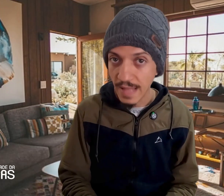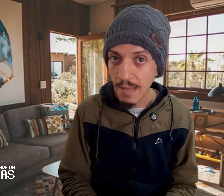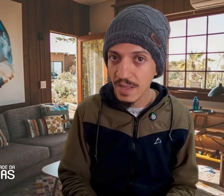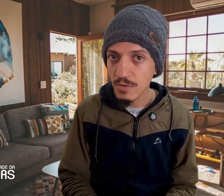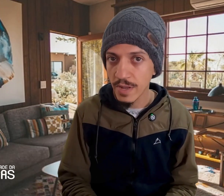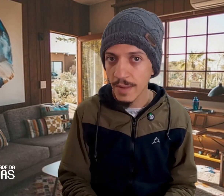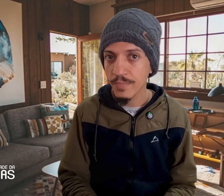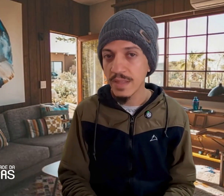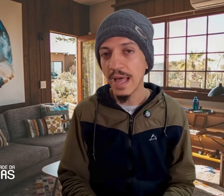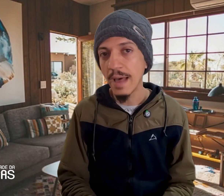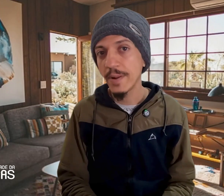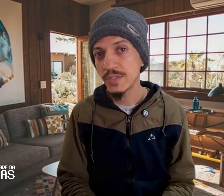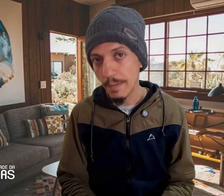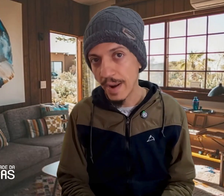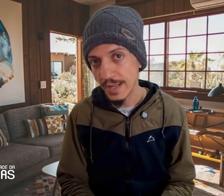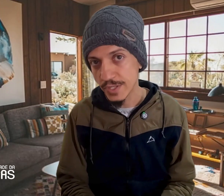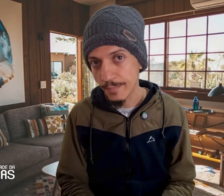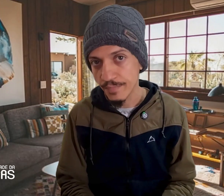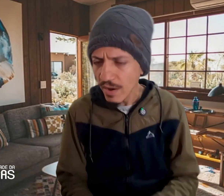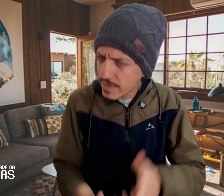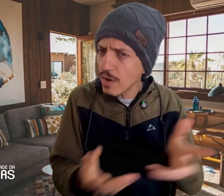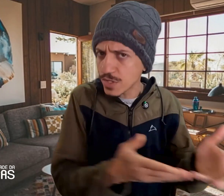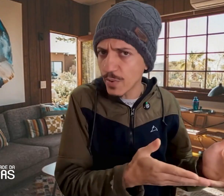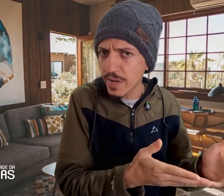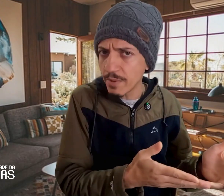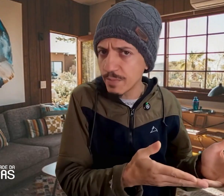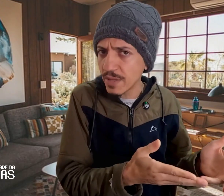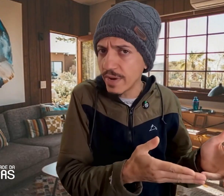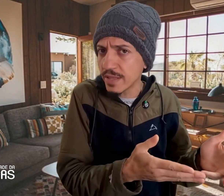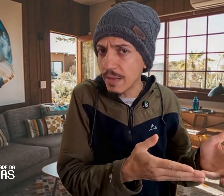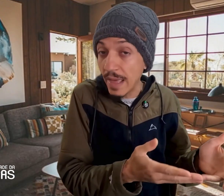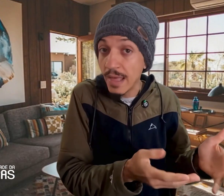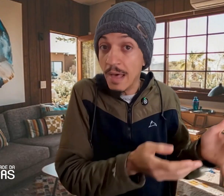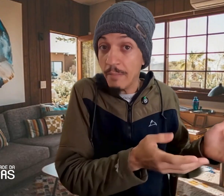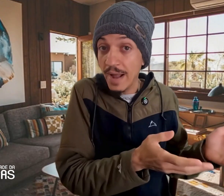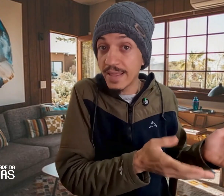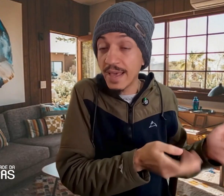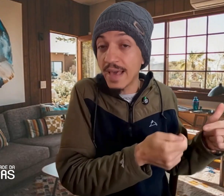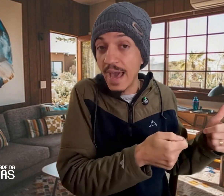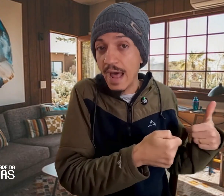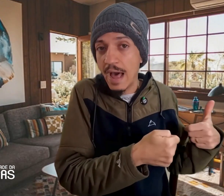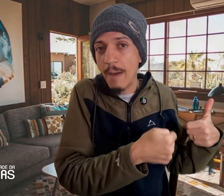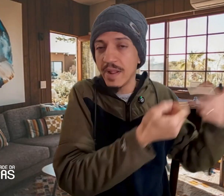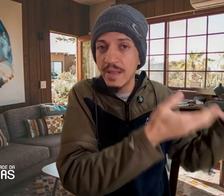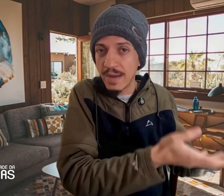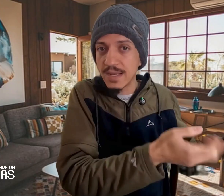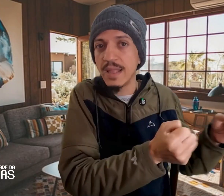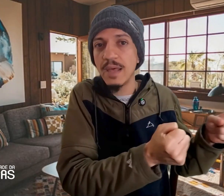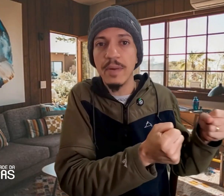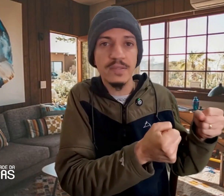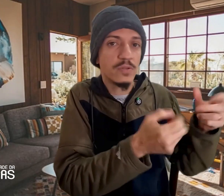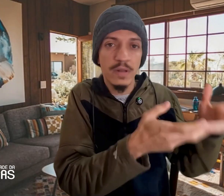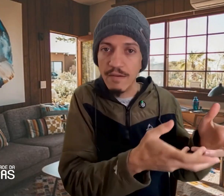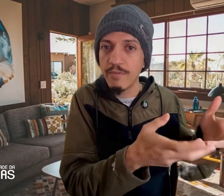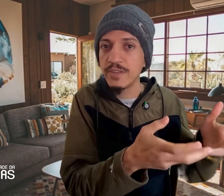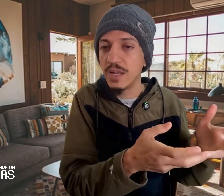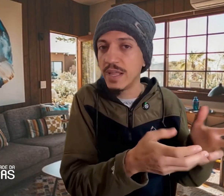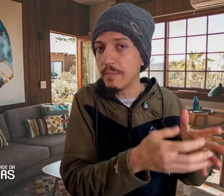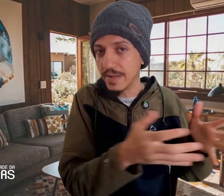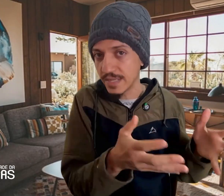mentoria, intérprete, na prática. Eu tenho outros problemas de mentoria também, para quem quer aprender mais a Libras, se tornar afluente em Libras, e assim